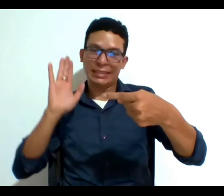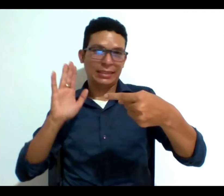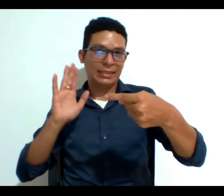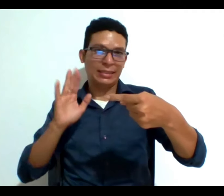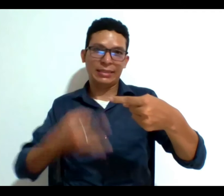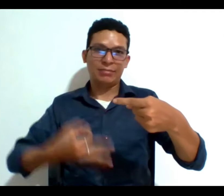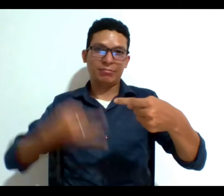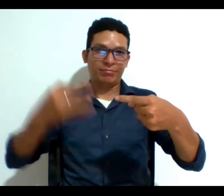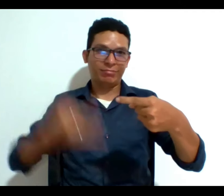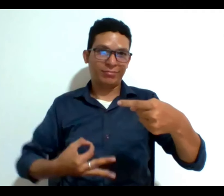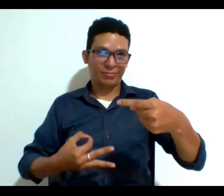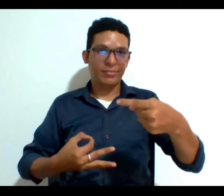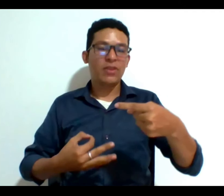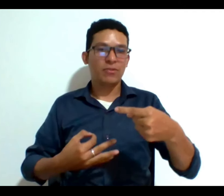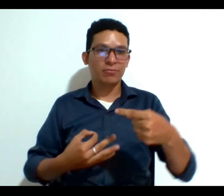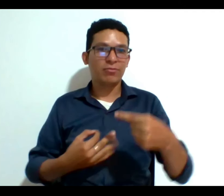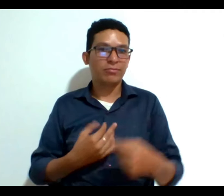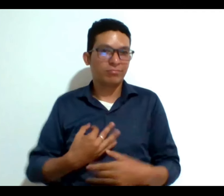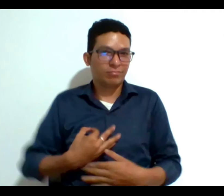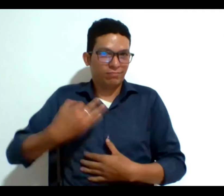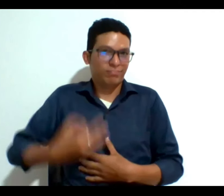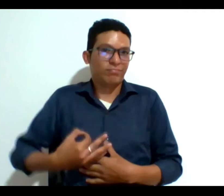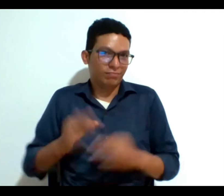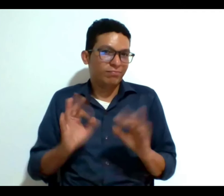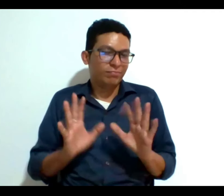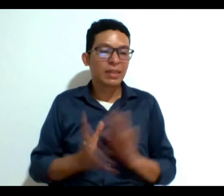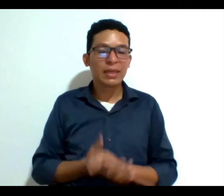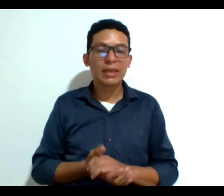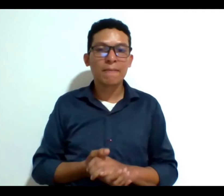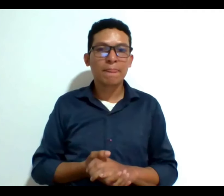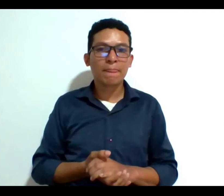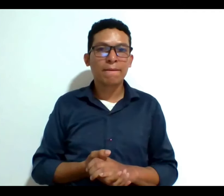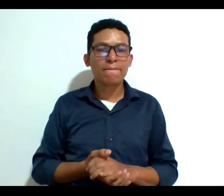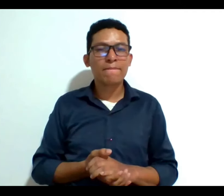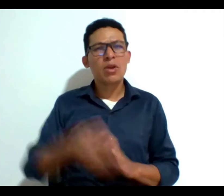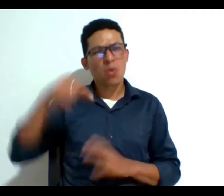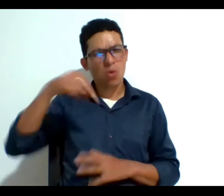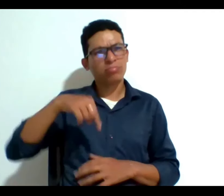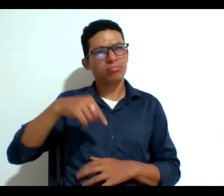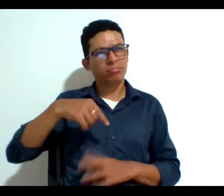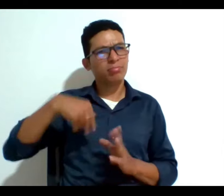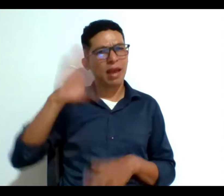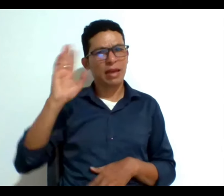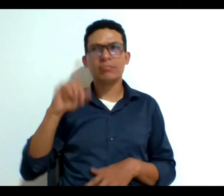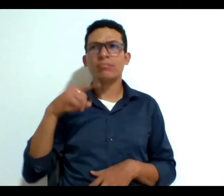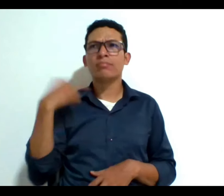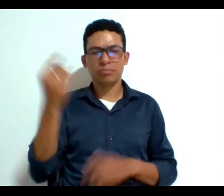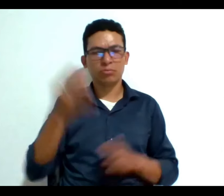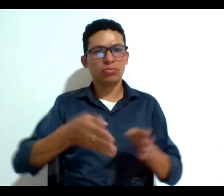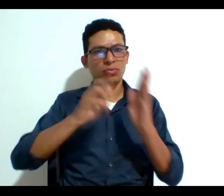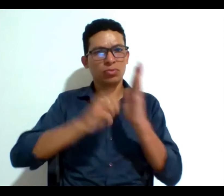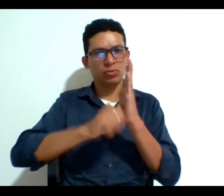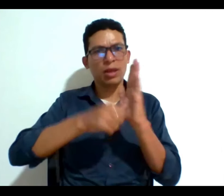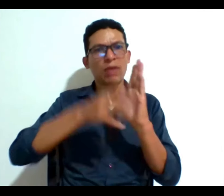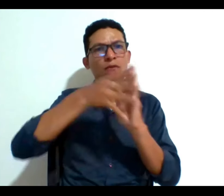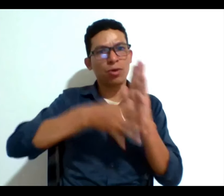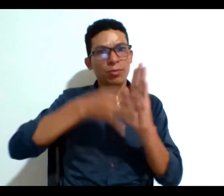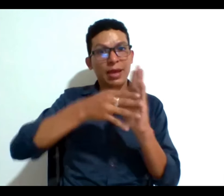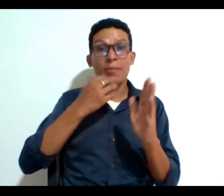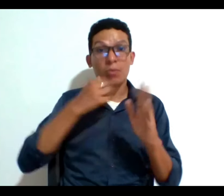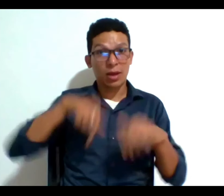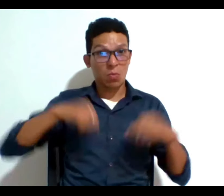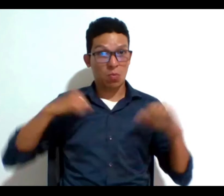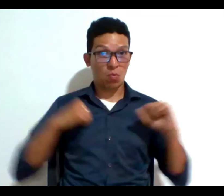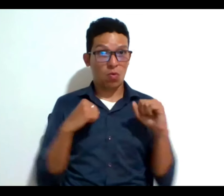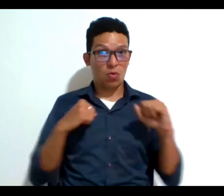más formal de hacerlo hoy hay notarías que cuentan con estos formatos por ejemplo acá en Bogotá la notaría